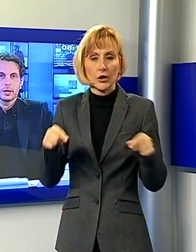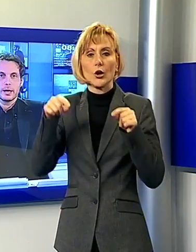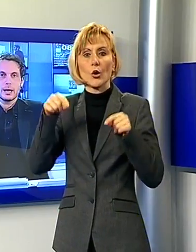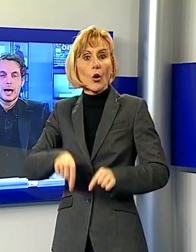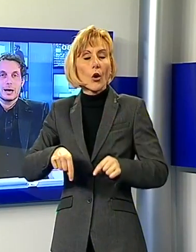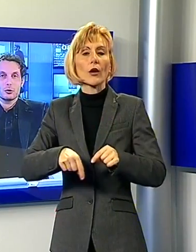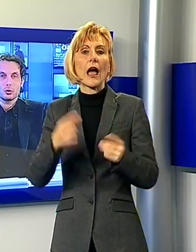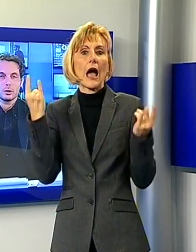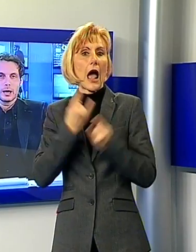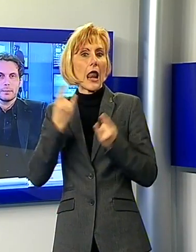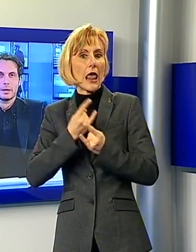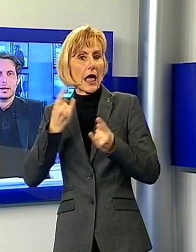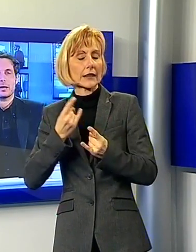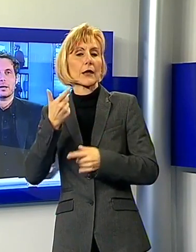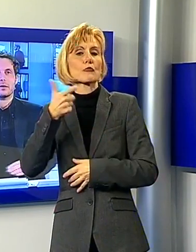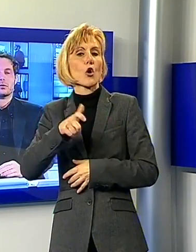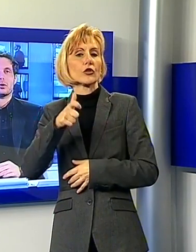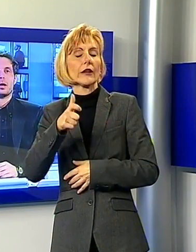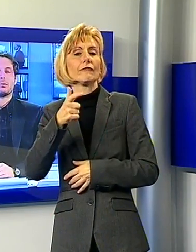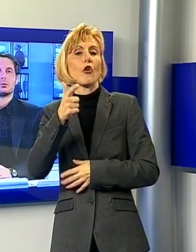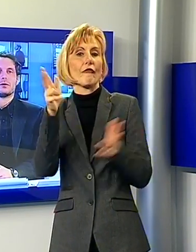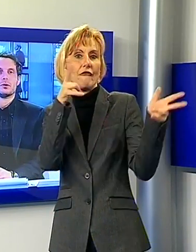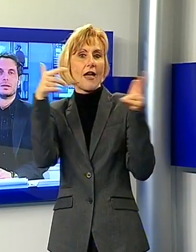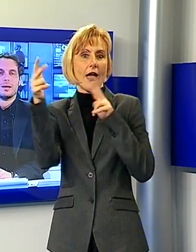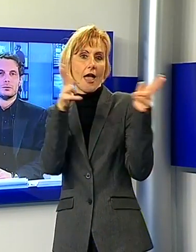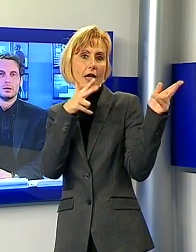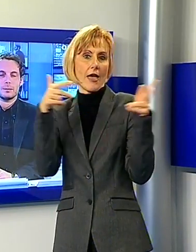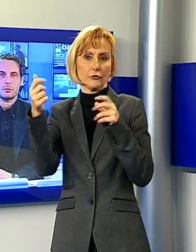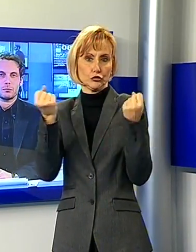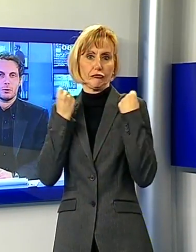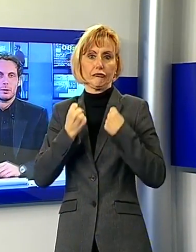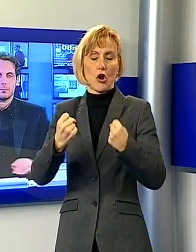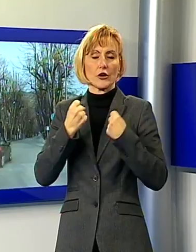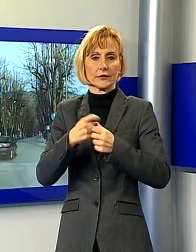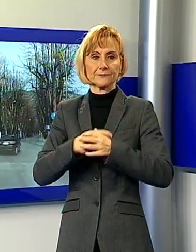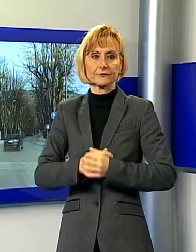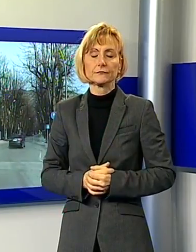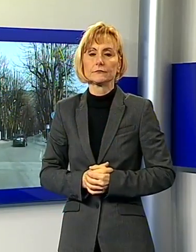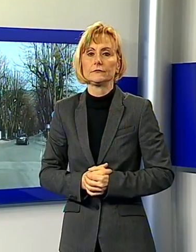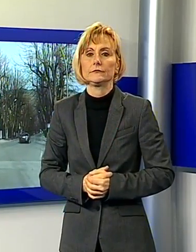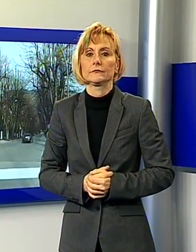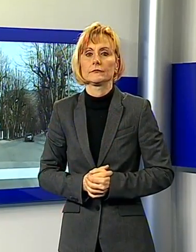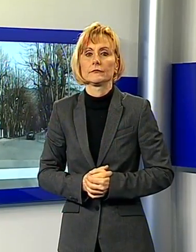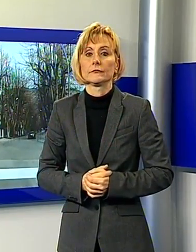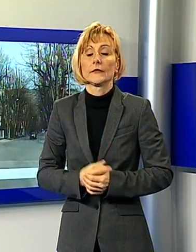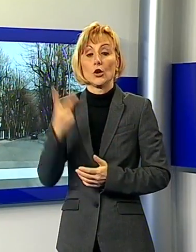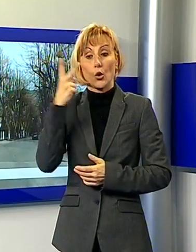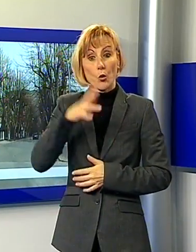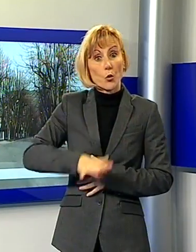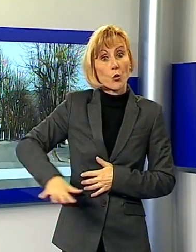arancione per il rischio di forte vento nelle prossime ore. È allerta meteo per vento forte fino alle